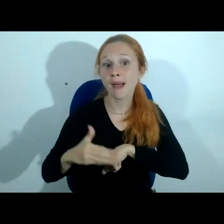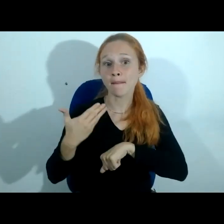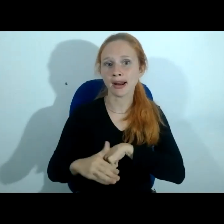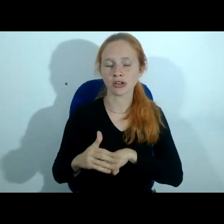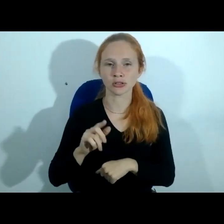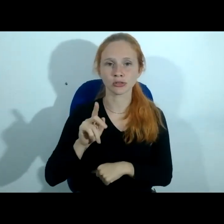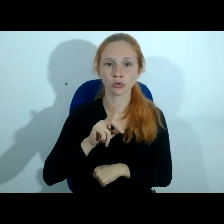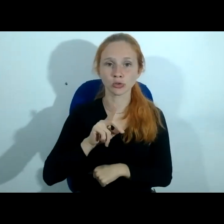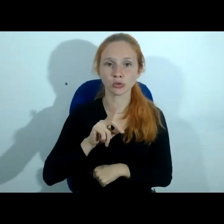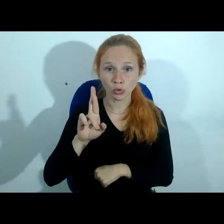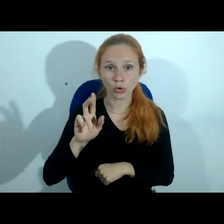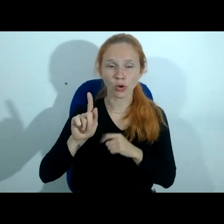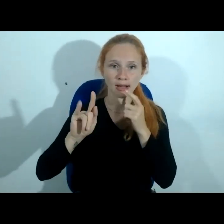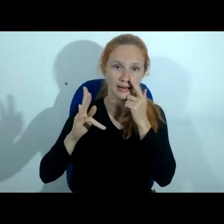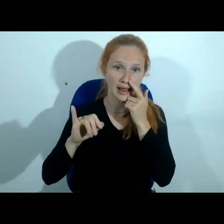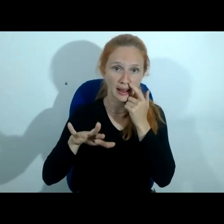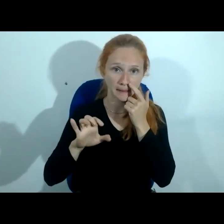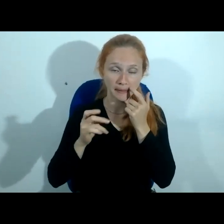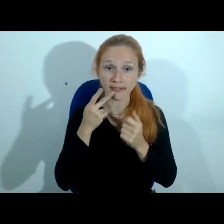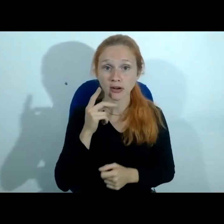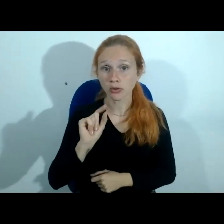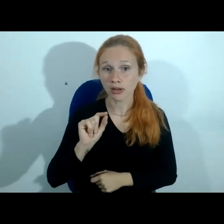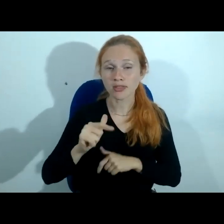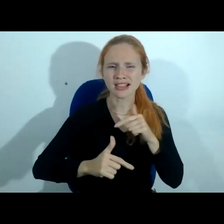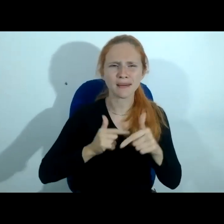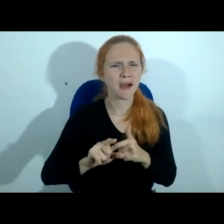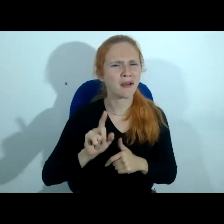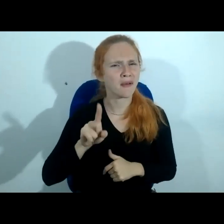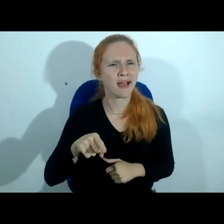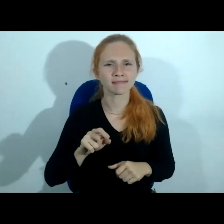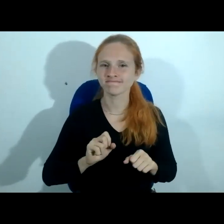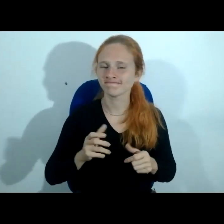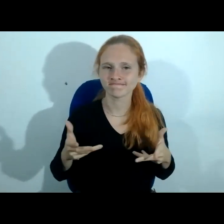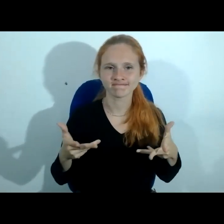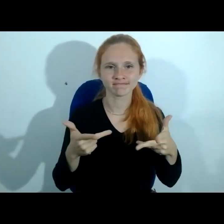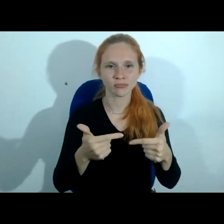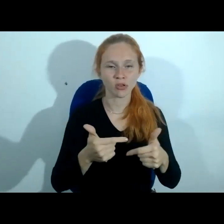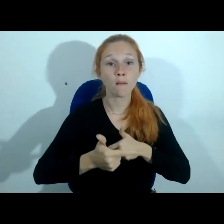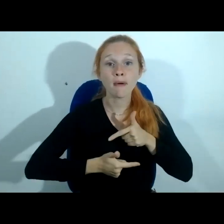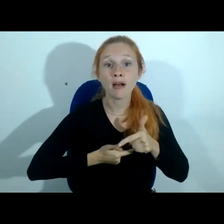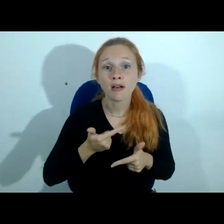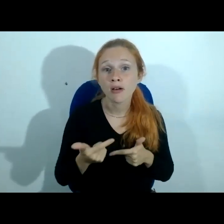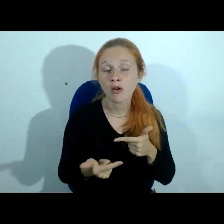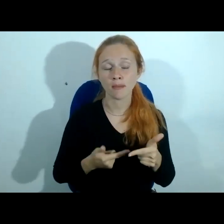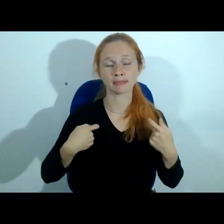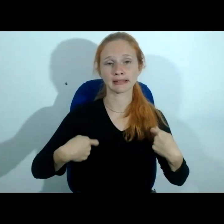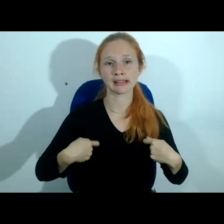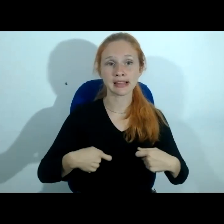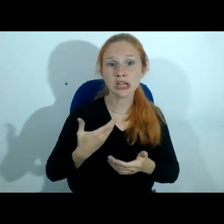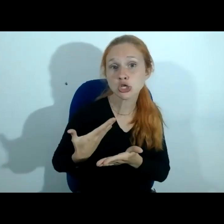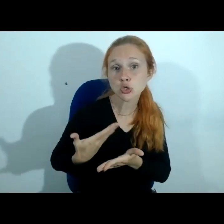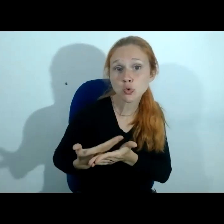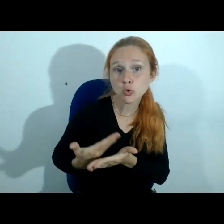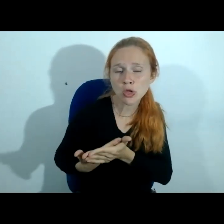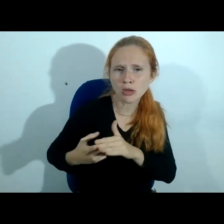só quero dizer o seguinte esse seu trabalho já nasce como um clássico já nasce como uma obra que precisa ser estudada e